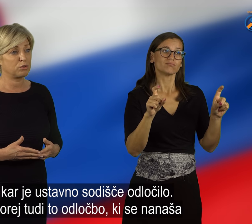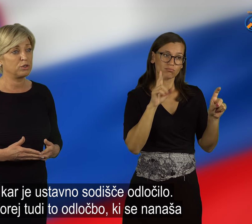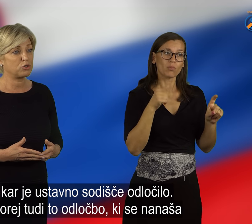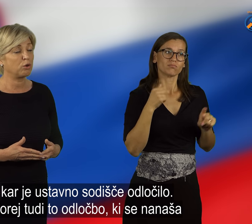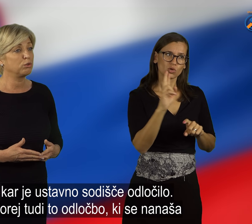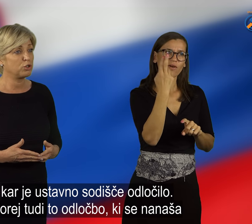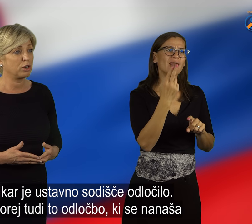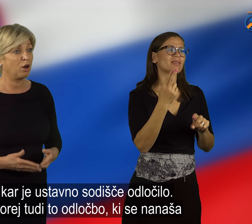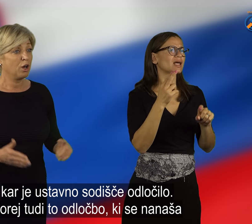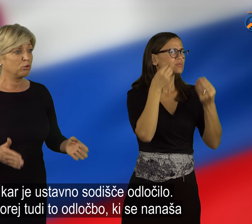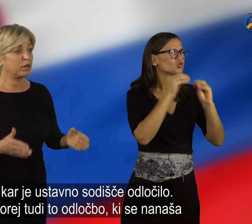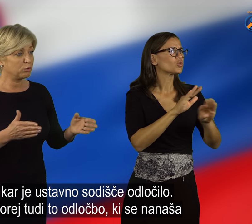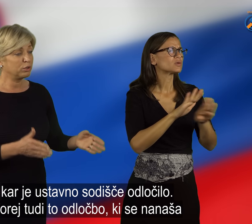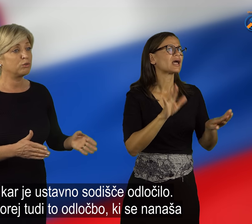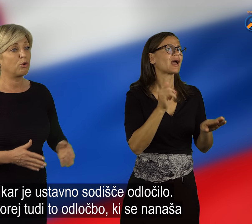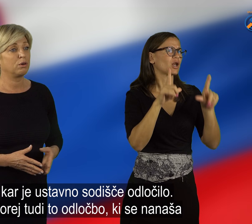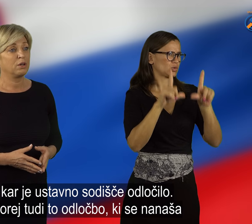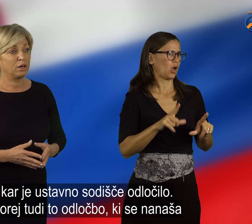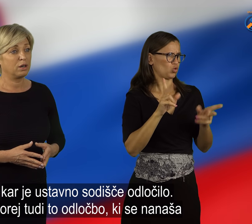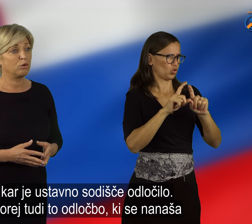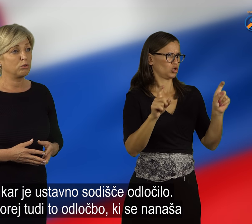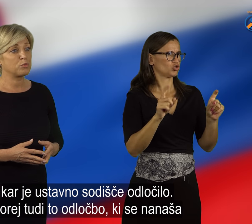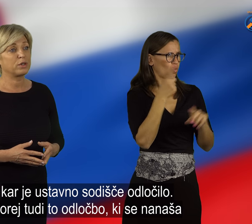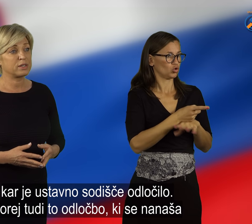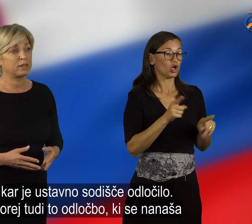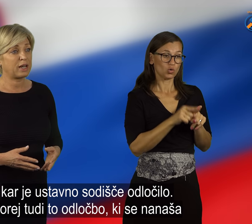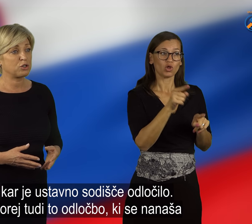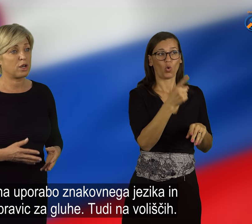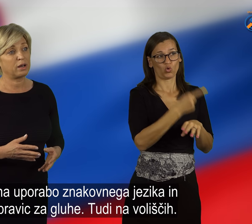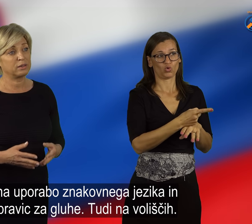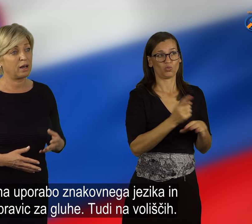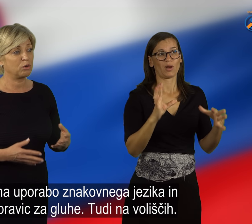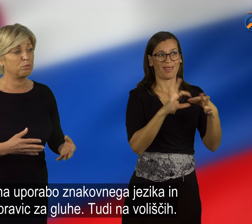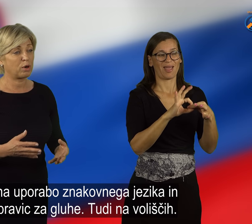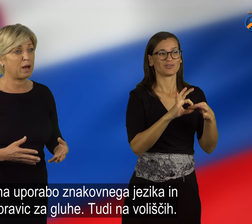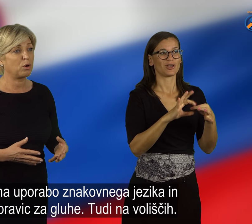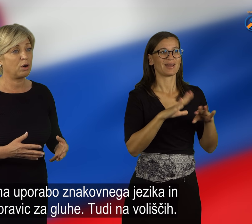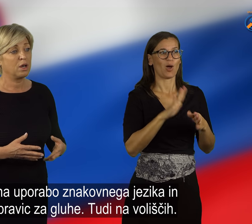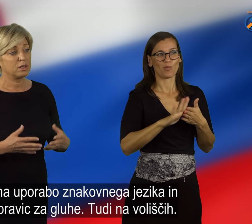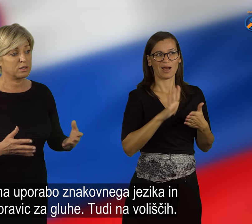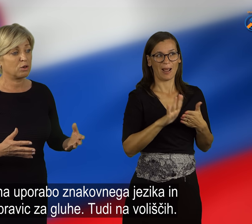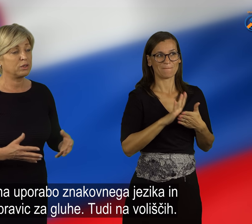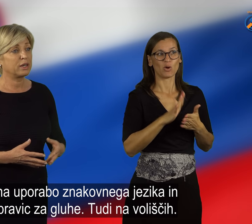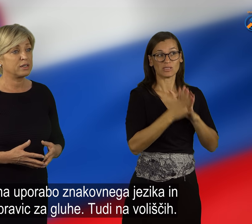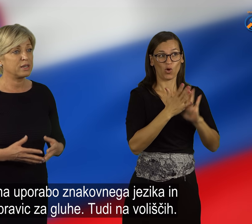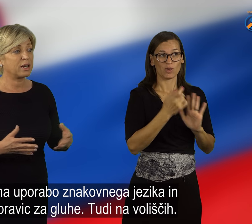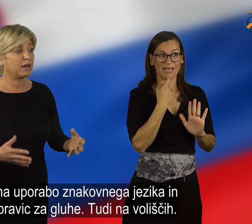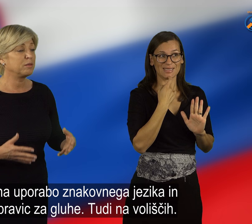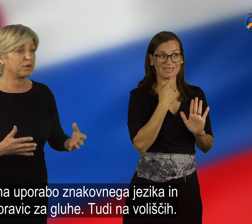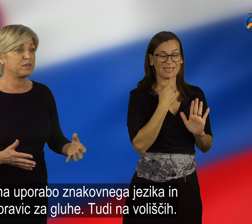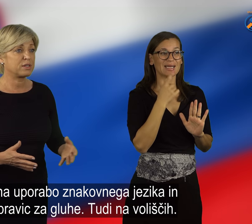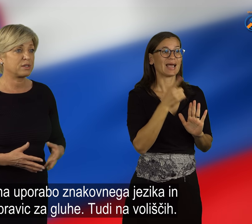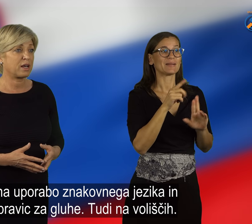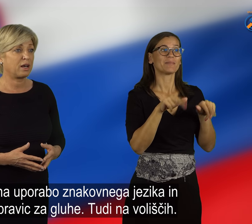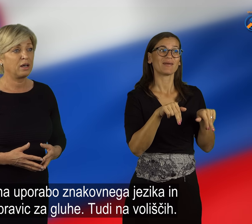ustavno sodišče odločilo. Torej tudi to odločbo, ki se nanaša na uporabo znakovnega jezika